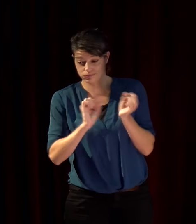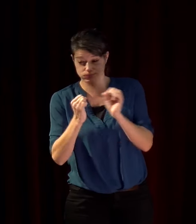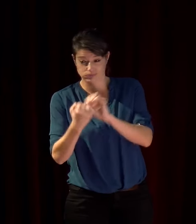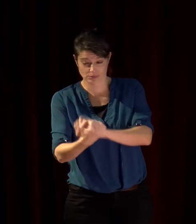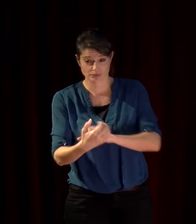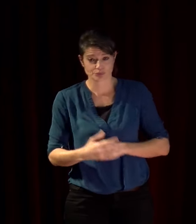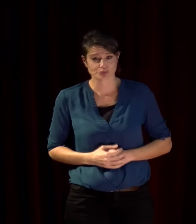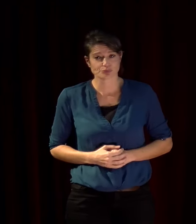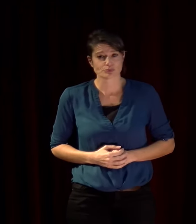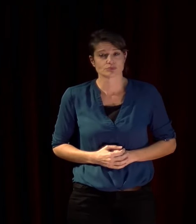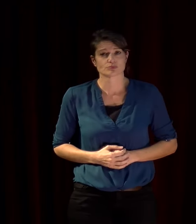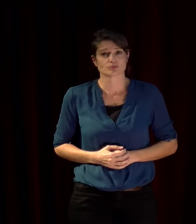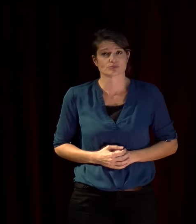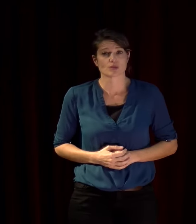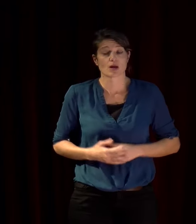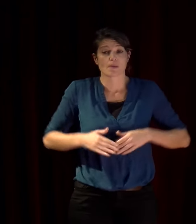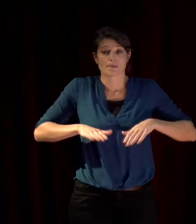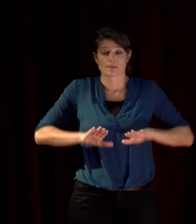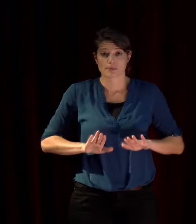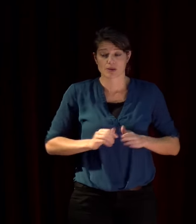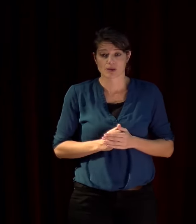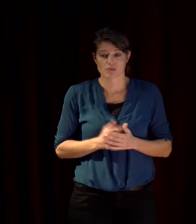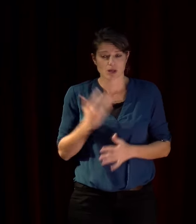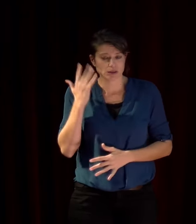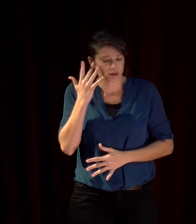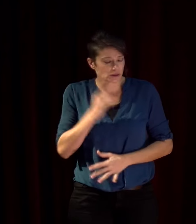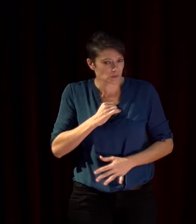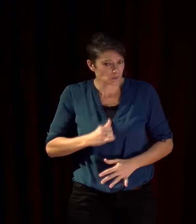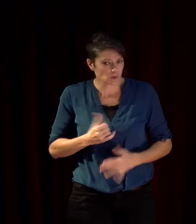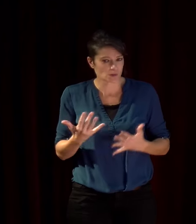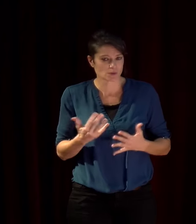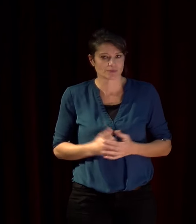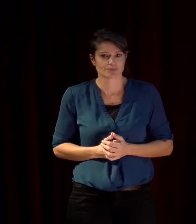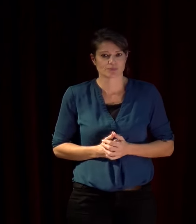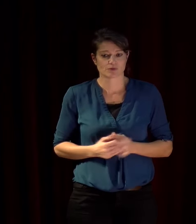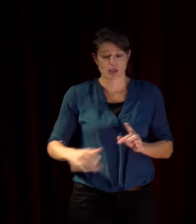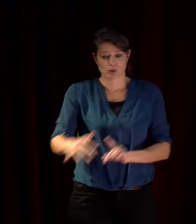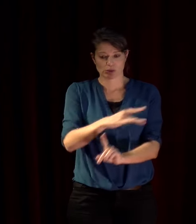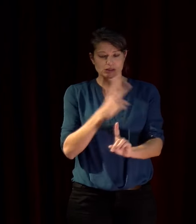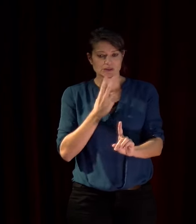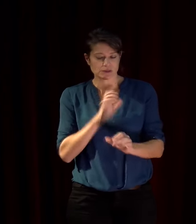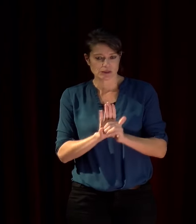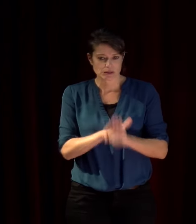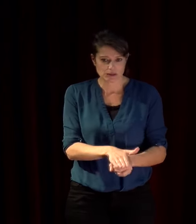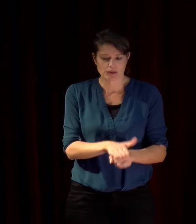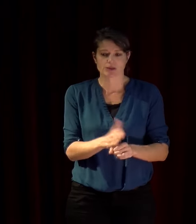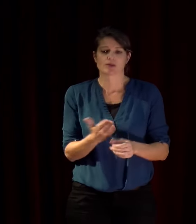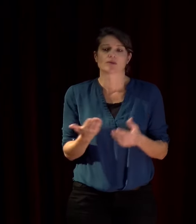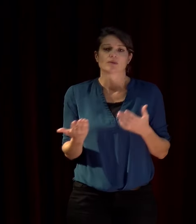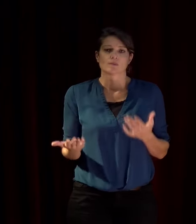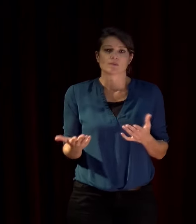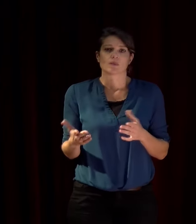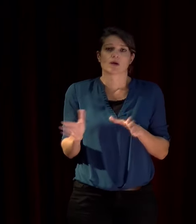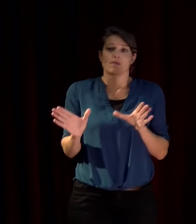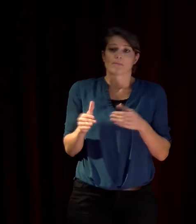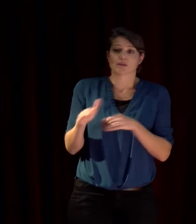mais ce qui est vraiment extrêmement inquiétant c'est que la société civile est écrasée les partis politiques d'opposition sont